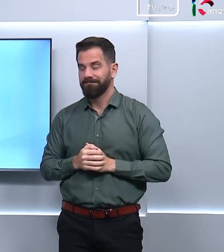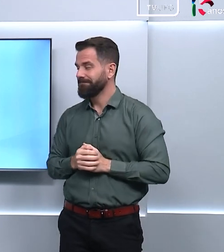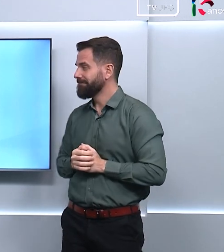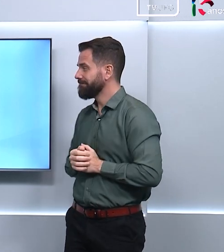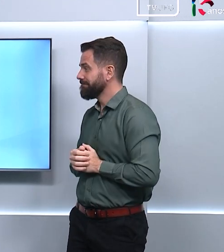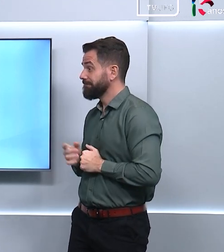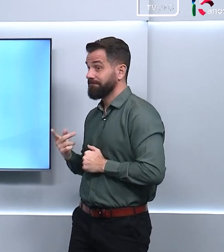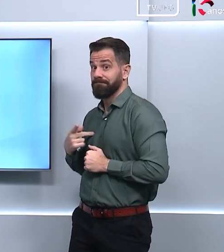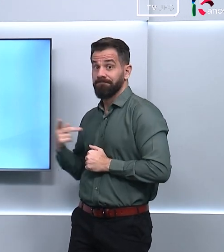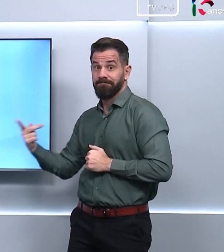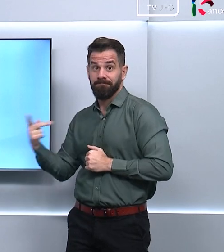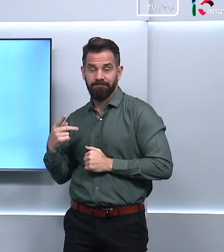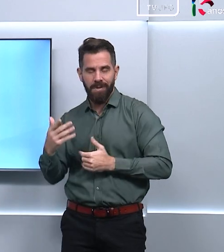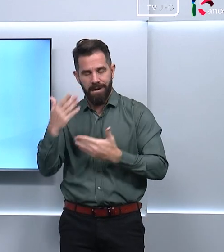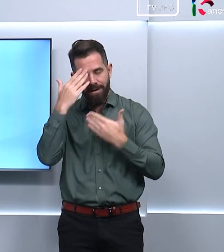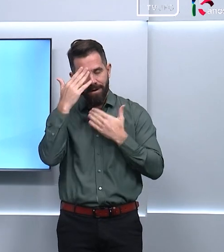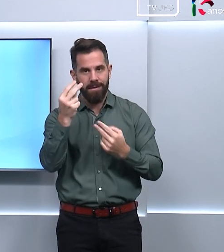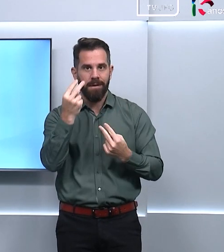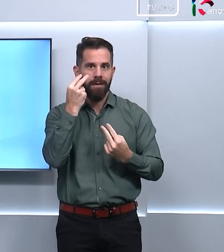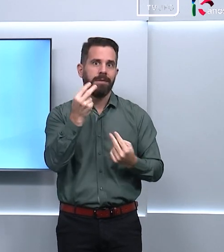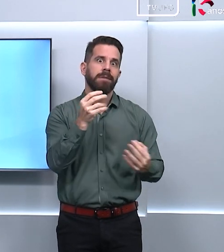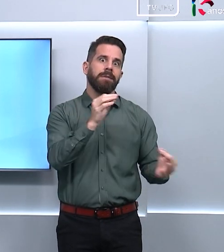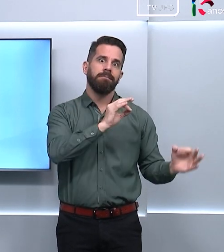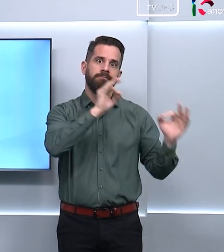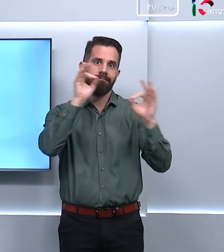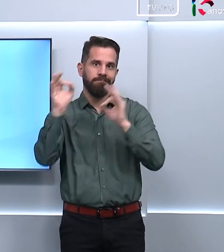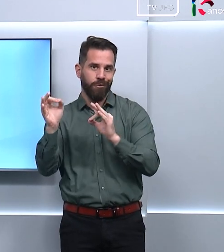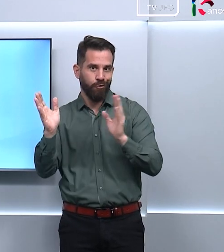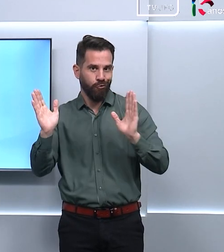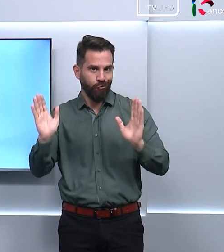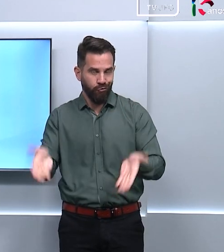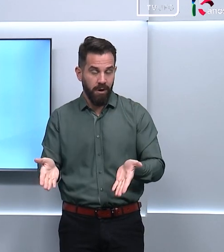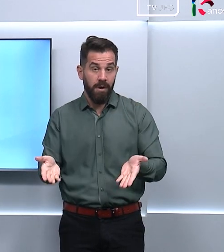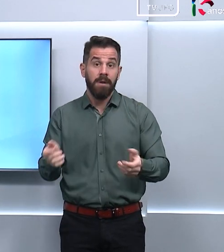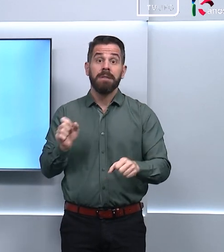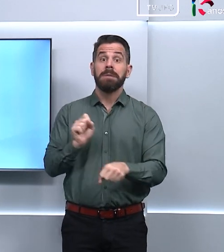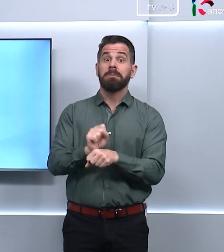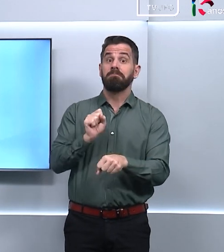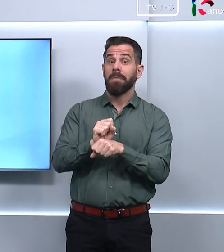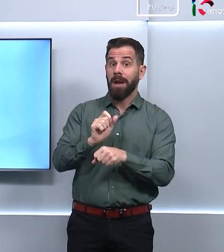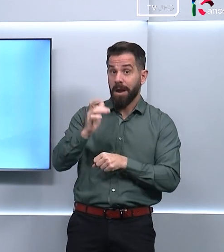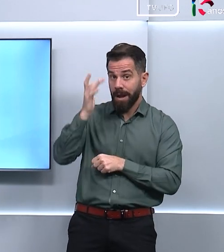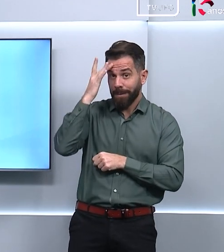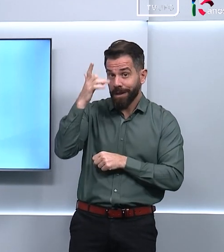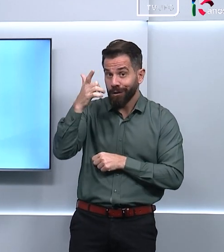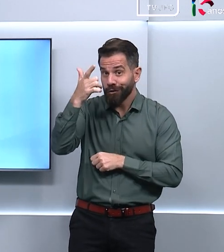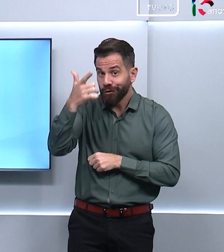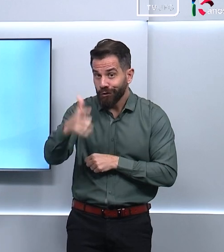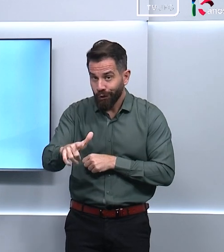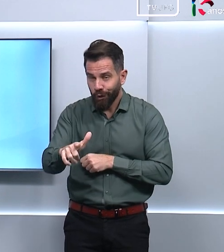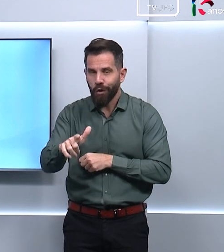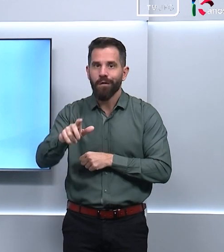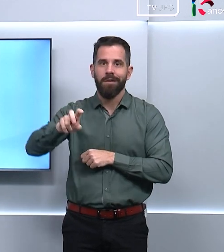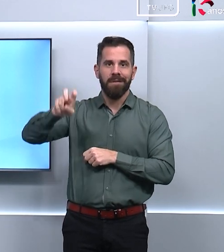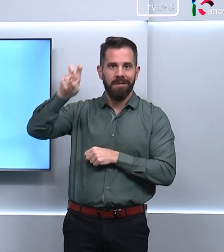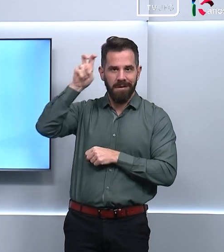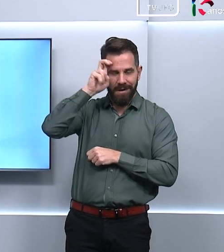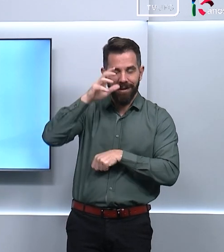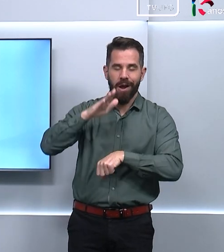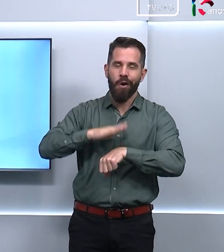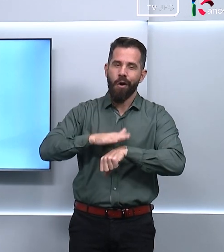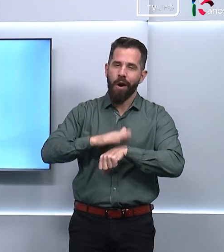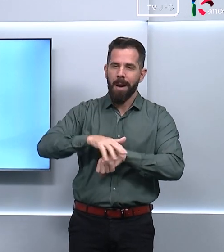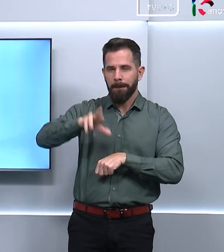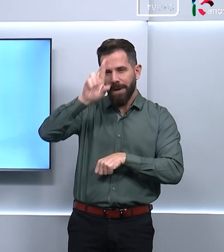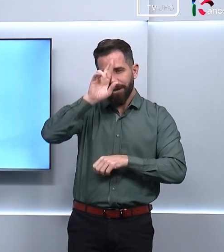eu e o professor Diego ficamos por aqui mas esperamos a sua companhia amanhã quinta-feira ao meio